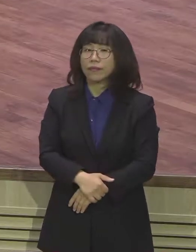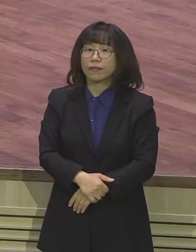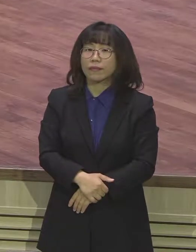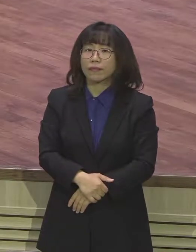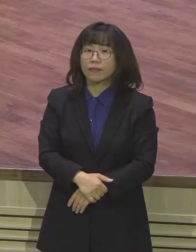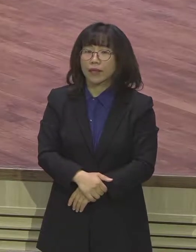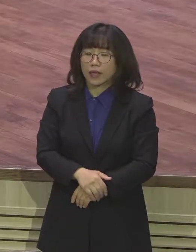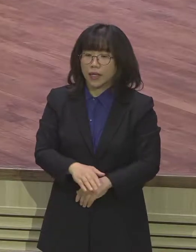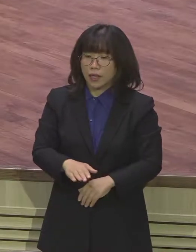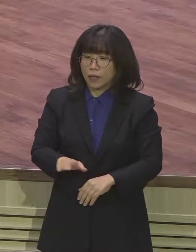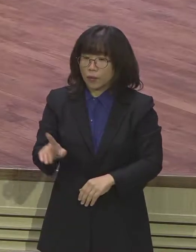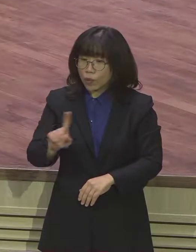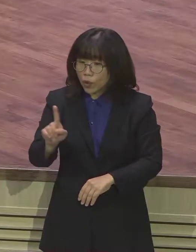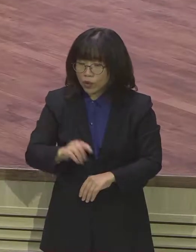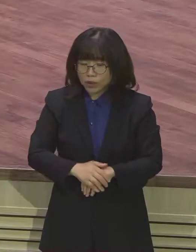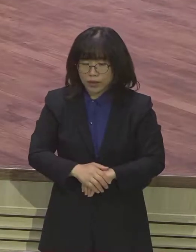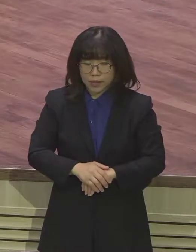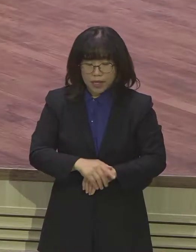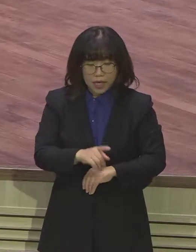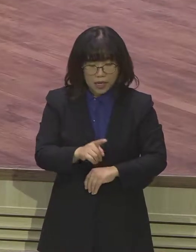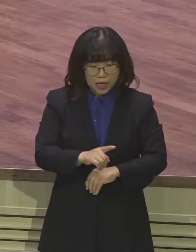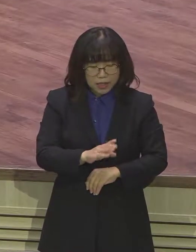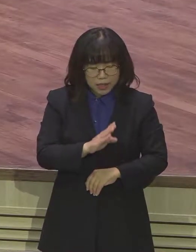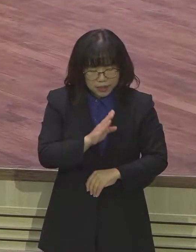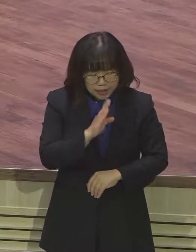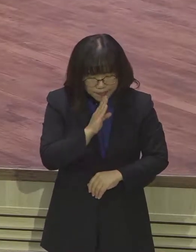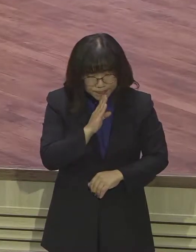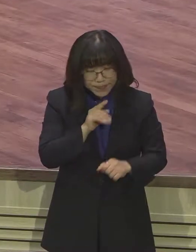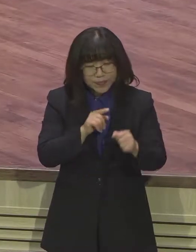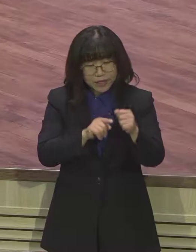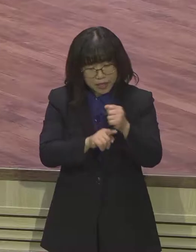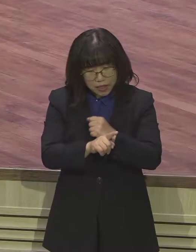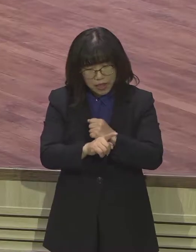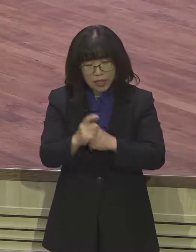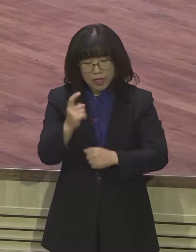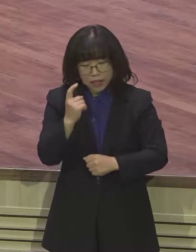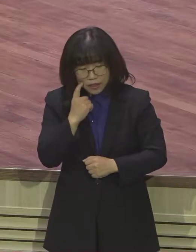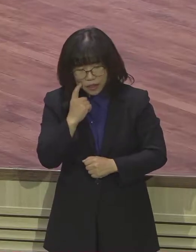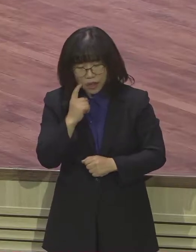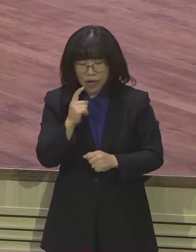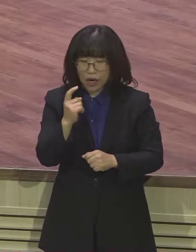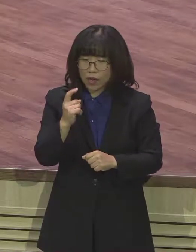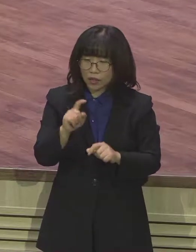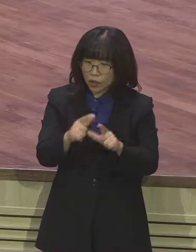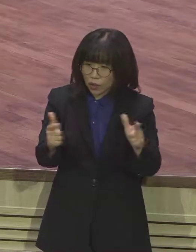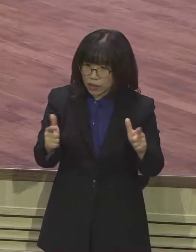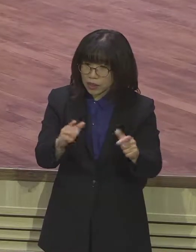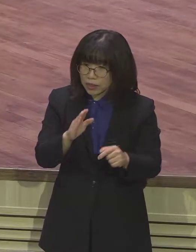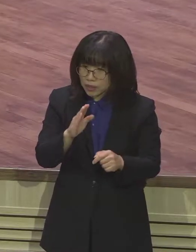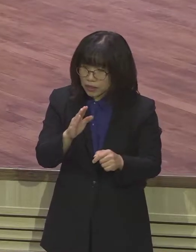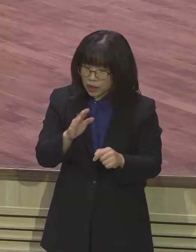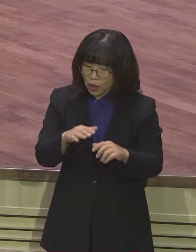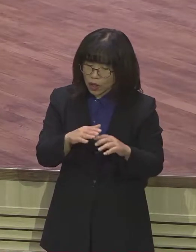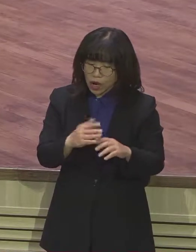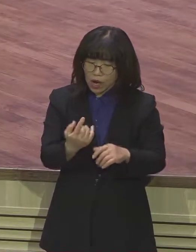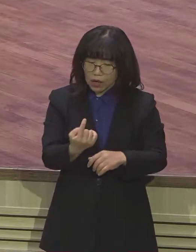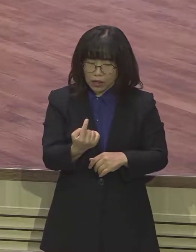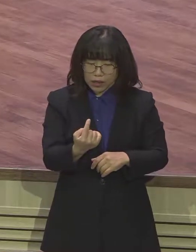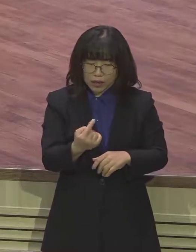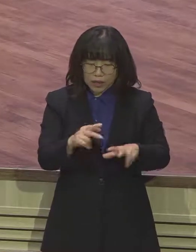사실과 정보들 또 어떤 원칙들 공식들 또 그런 행동들이 사실은 어제까지는 성공을 가져왔지만 오늘 성공을